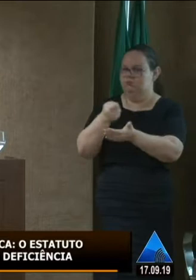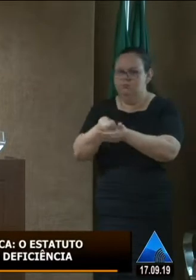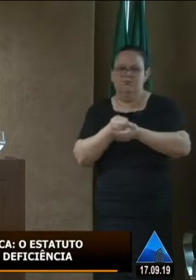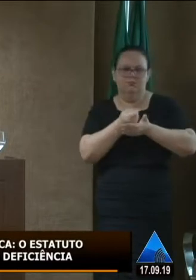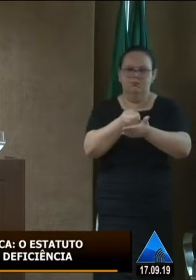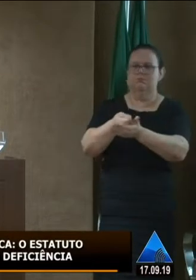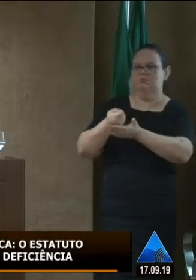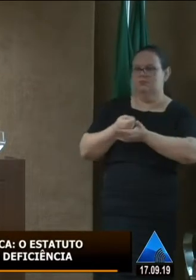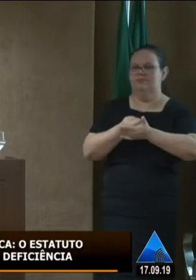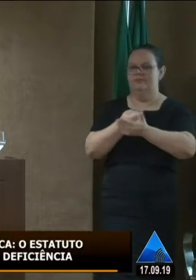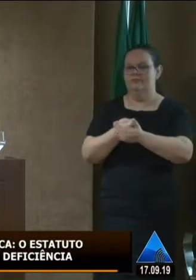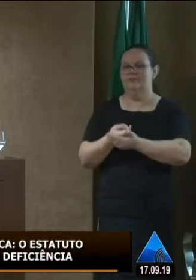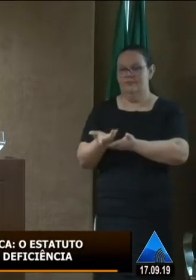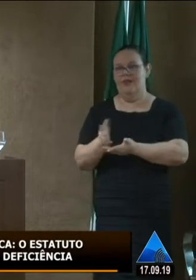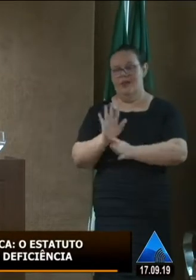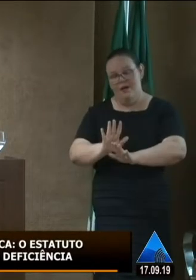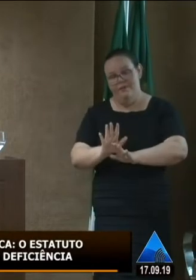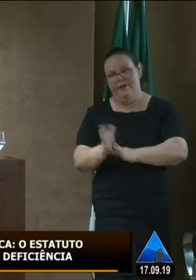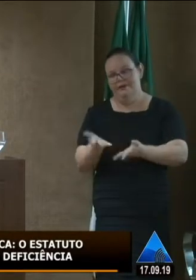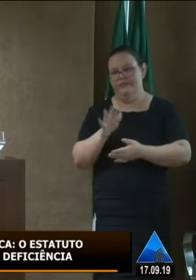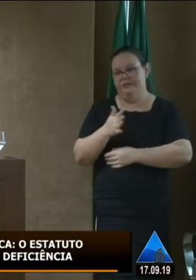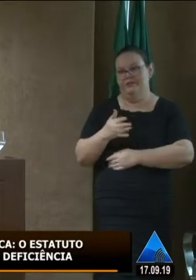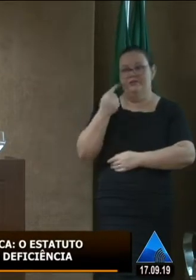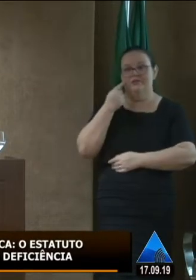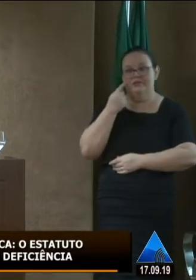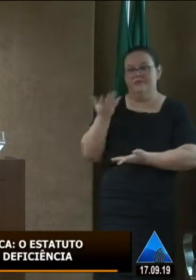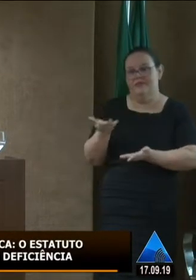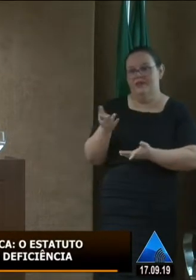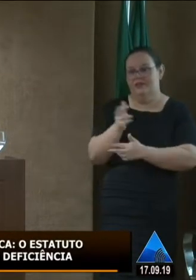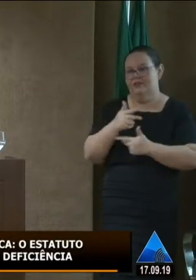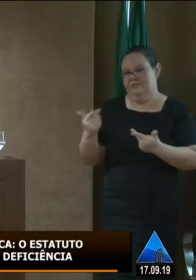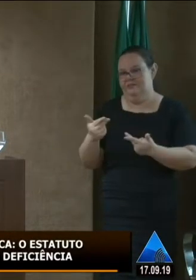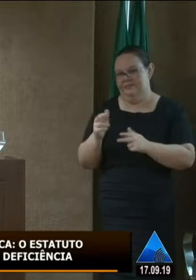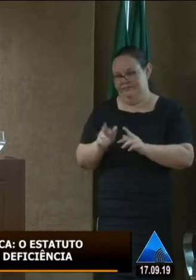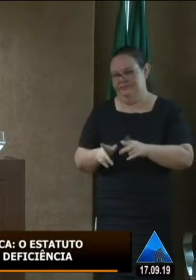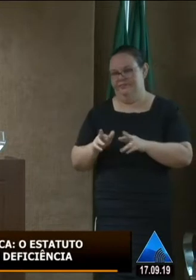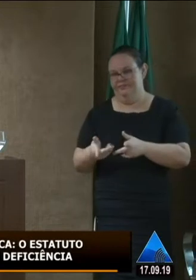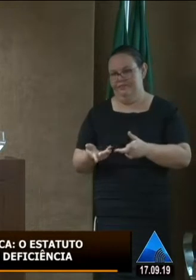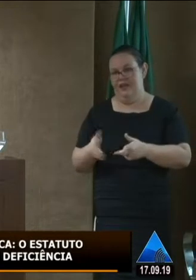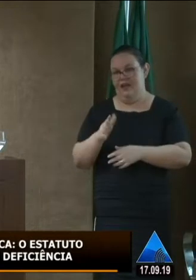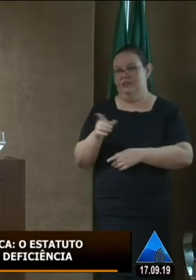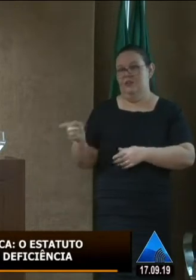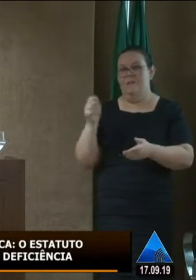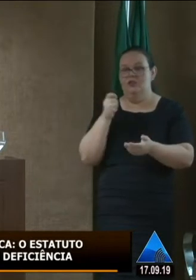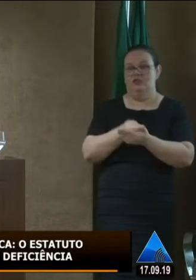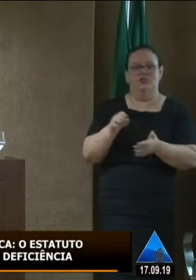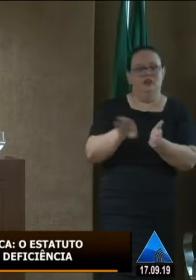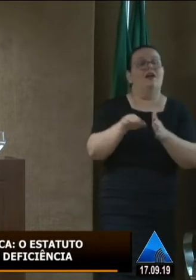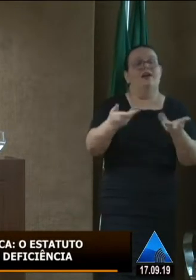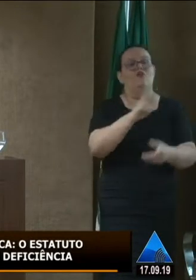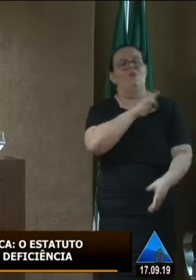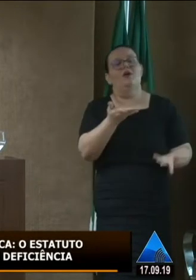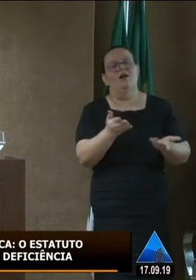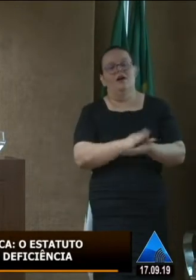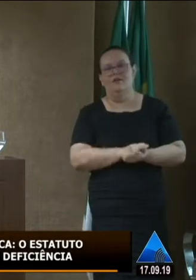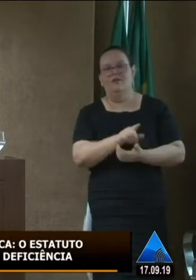gera relatórios infelizmente a gente não pode chegar e exigir e dizer cadê aquele compromisso que você teve que